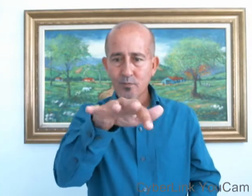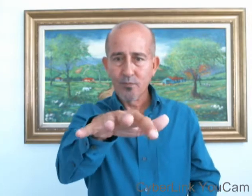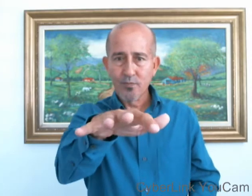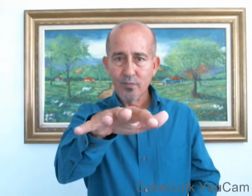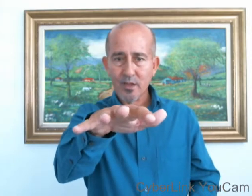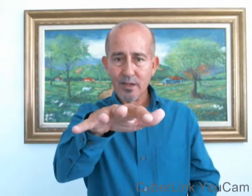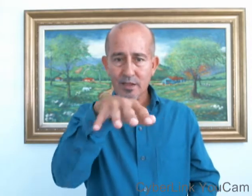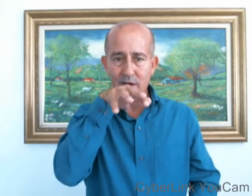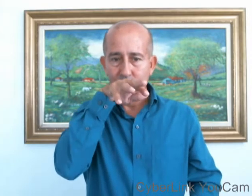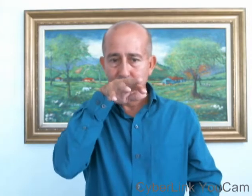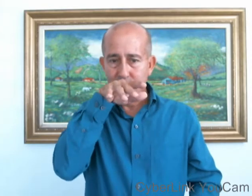El dragón.